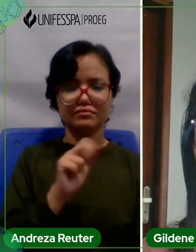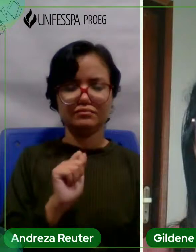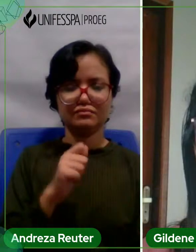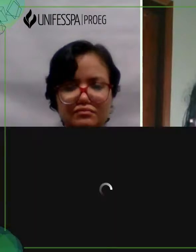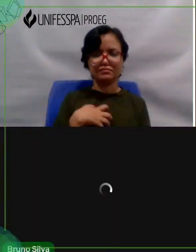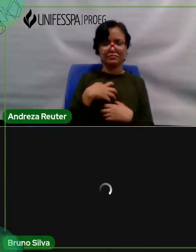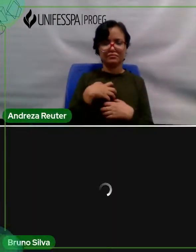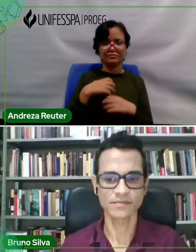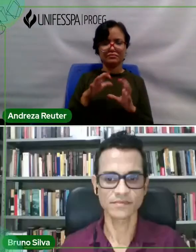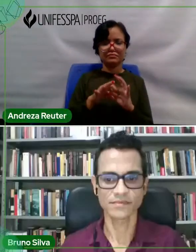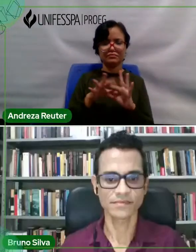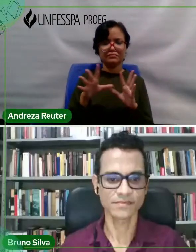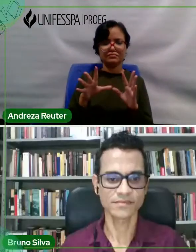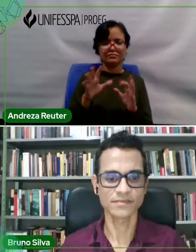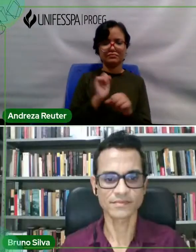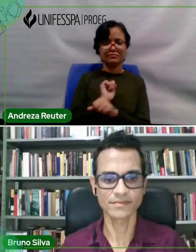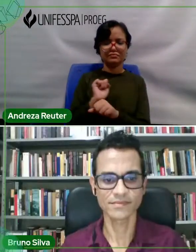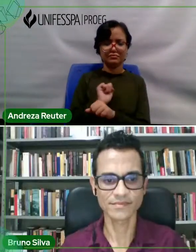de todos. Bom dia.